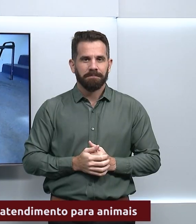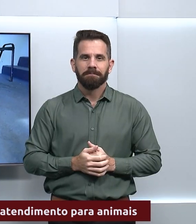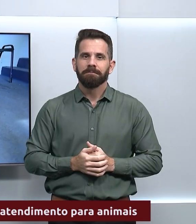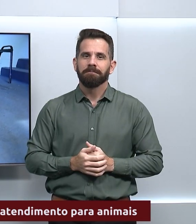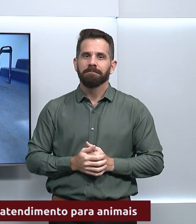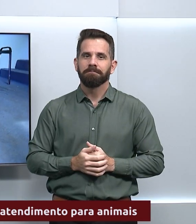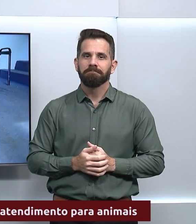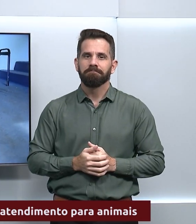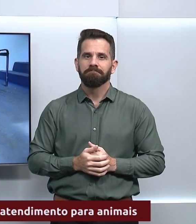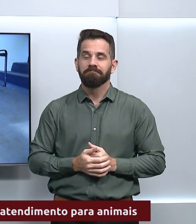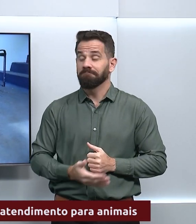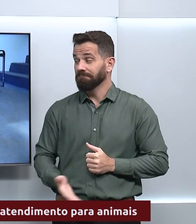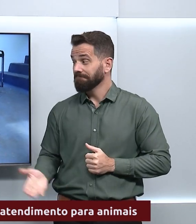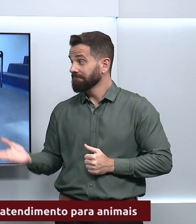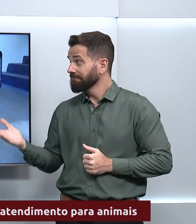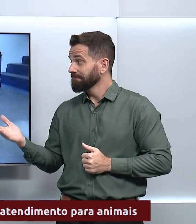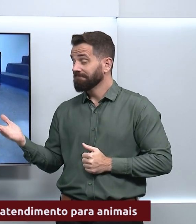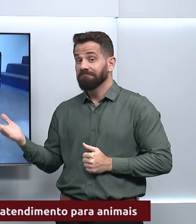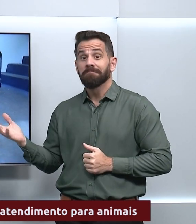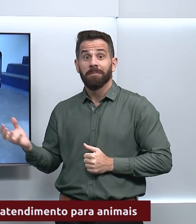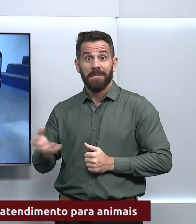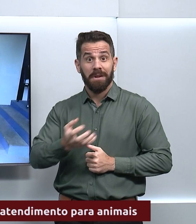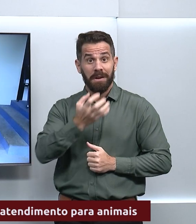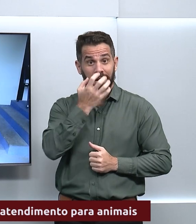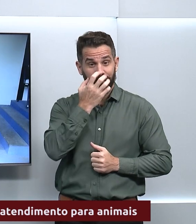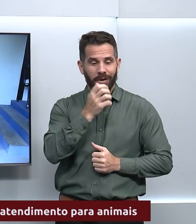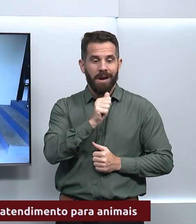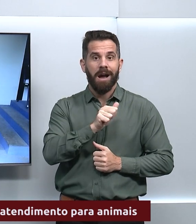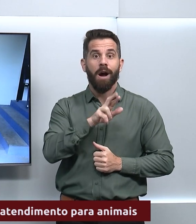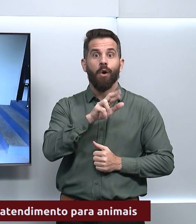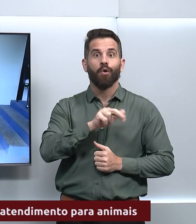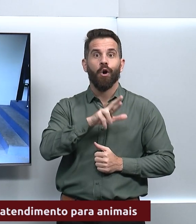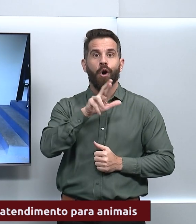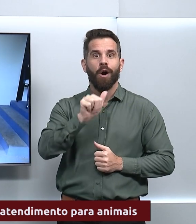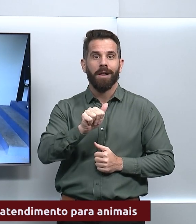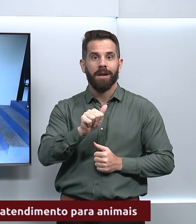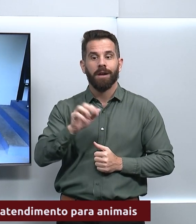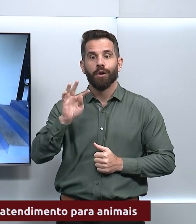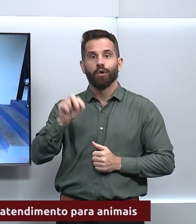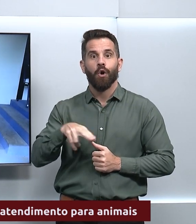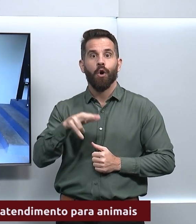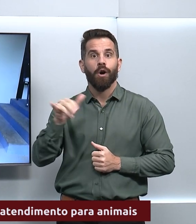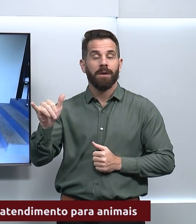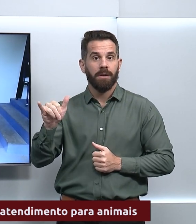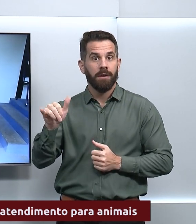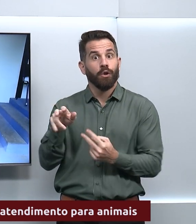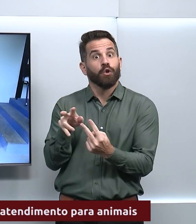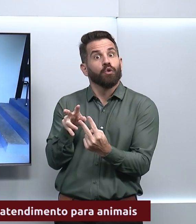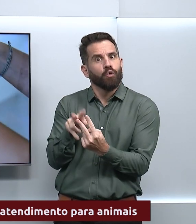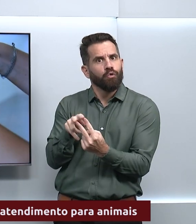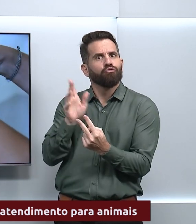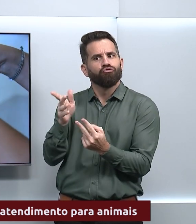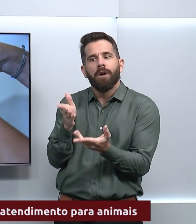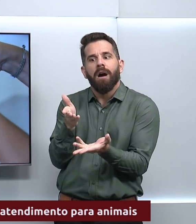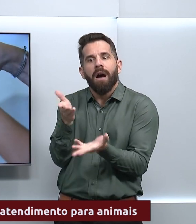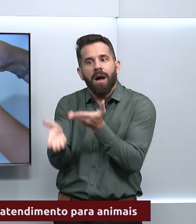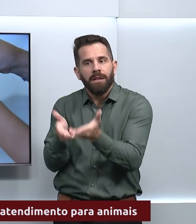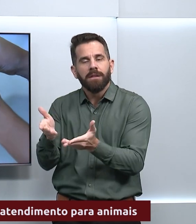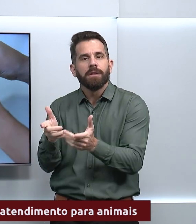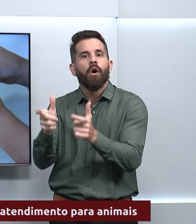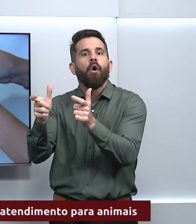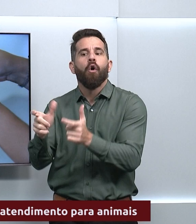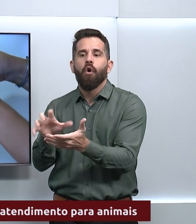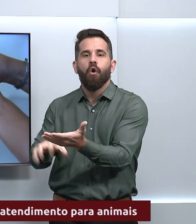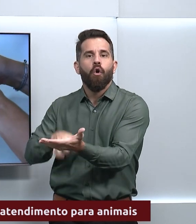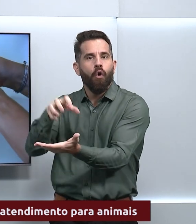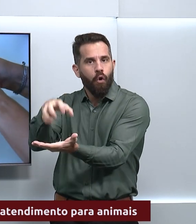Essa dupla de cachorrinhos são Aurora e Tony, pets do Douglas Falcão, atendidos pela Upavet. Tony foi retirar